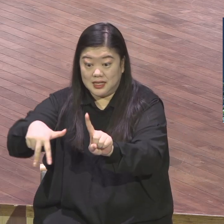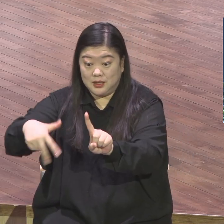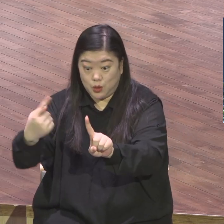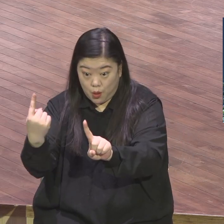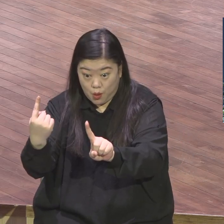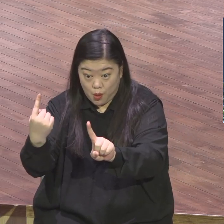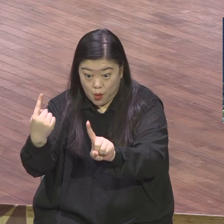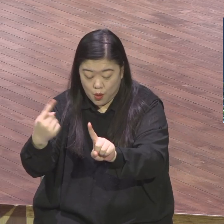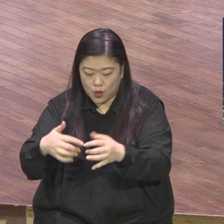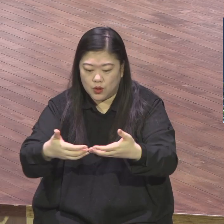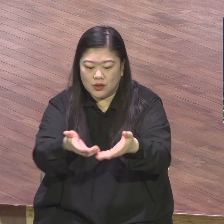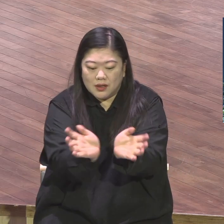1060